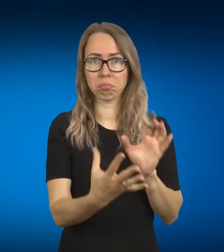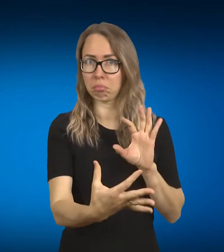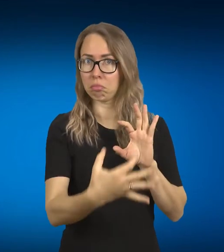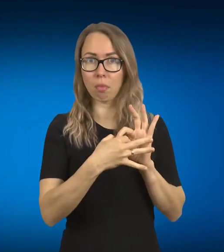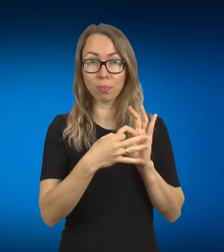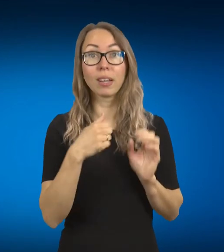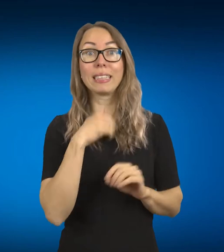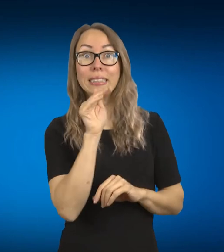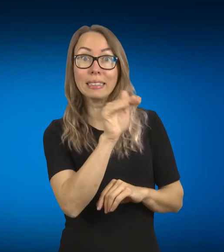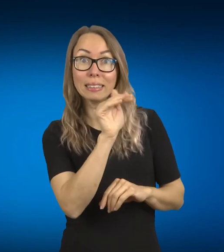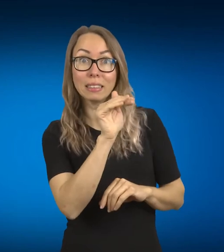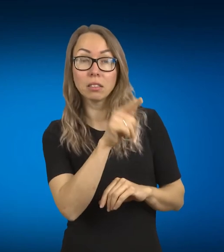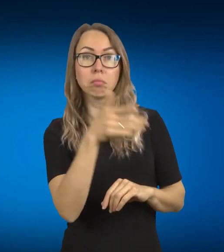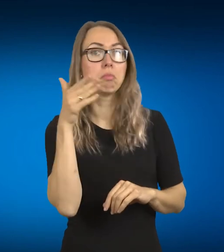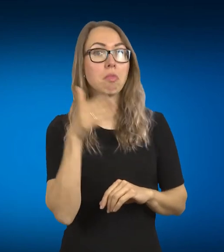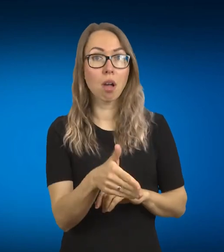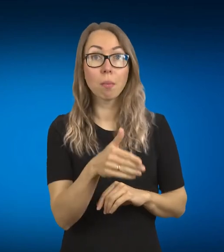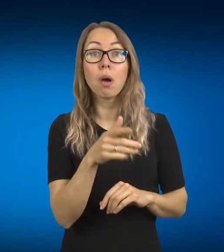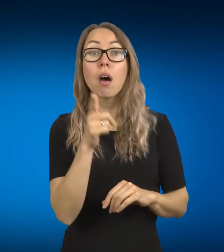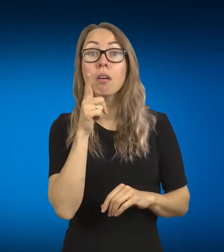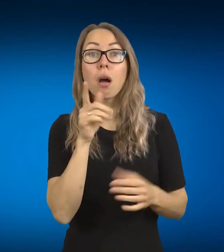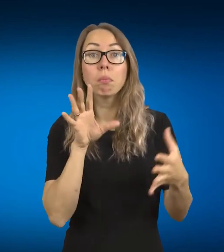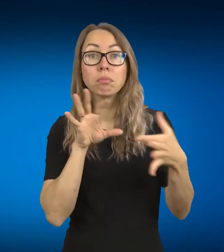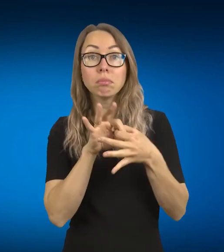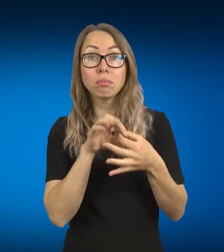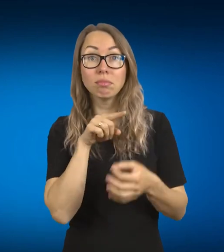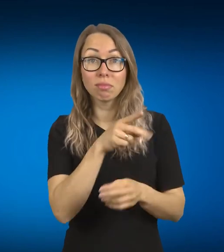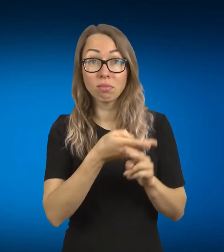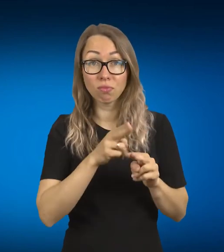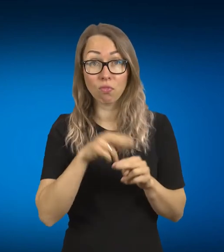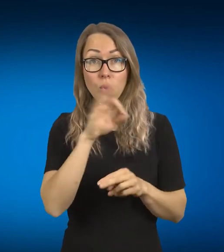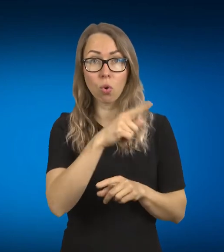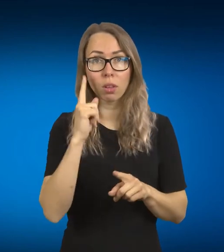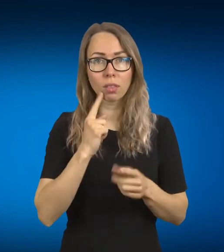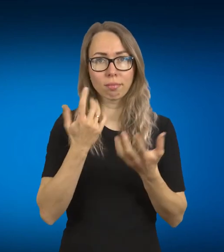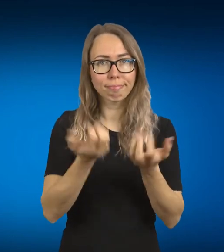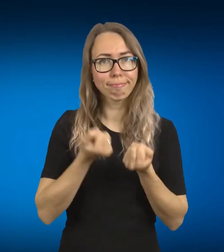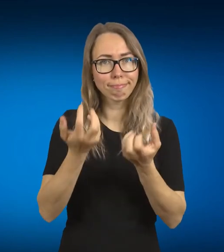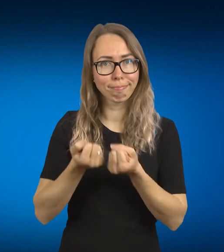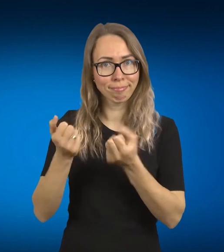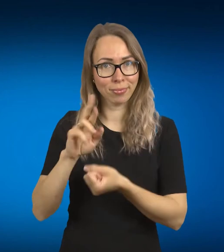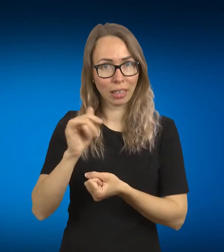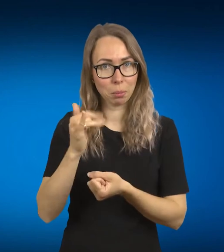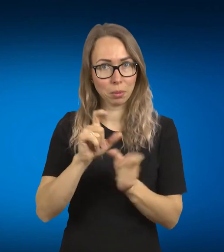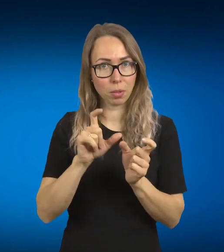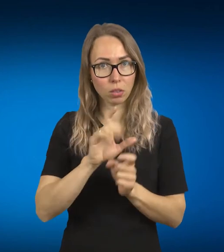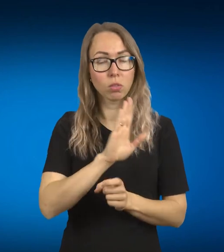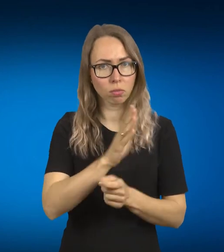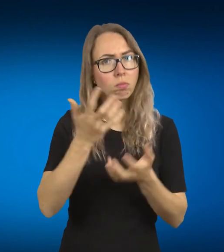rinkomės juos dėl to, kad jie jau eilę metų darbina žmonės suklausos negalę savo parduotuvių tinkluose ir net ofise